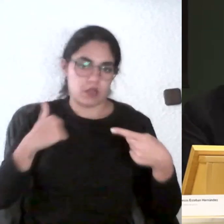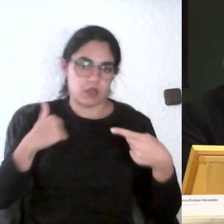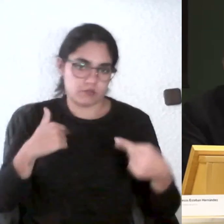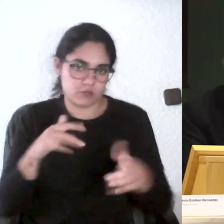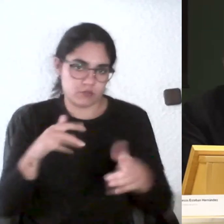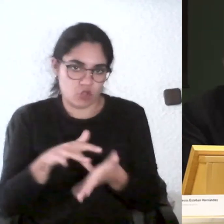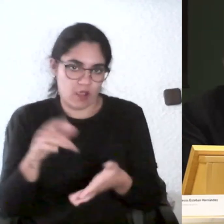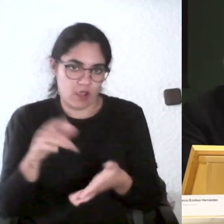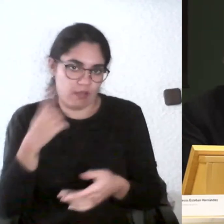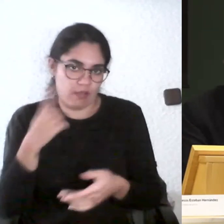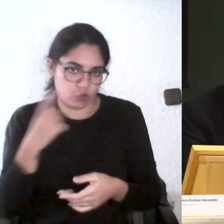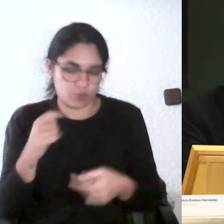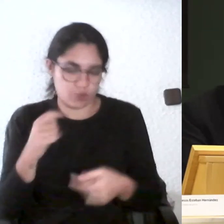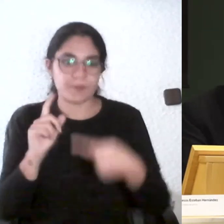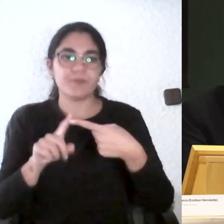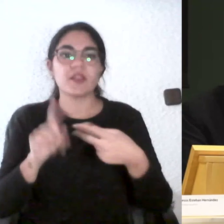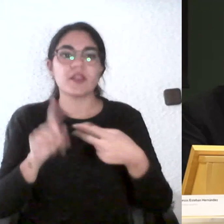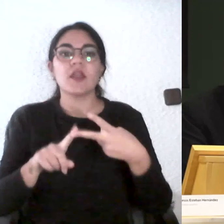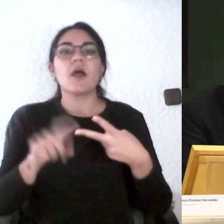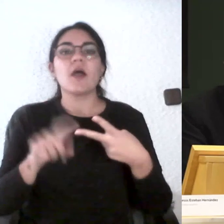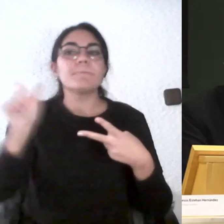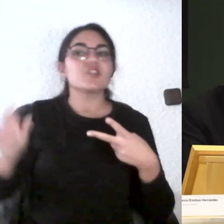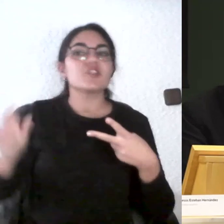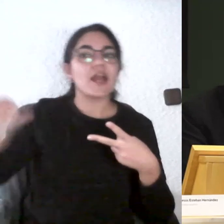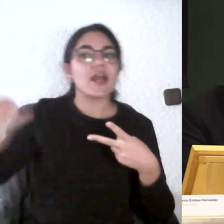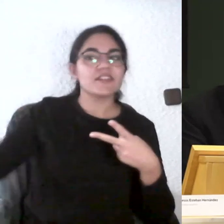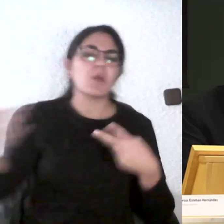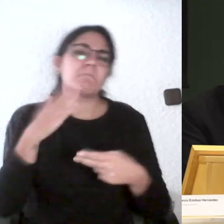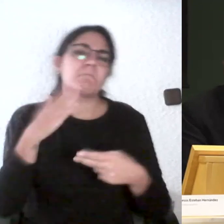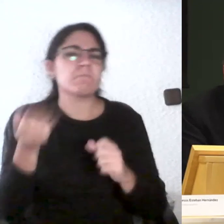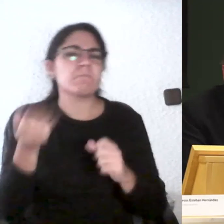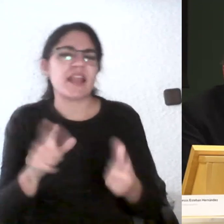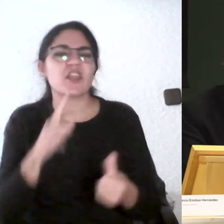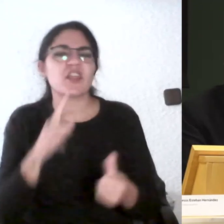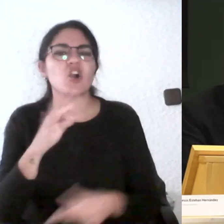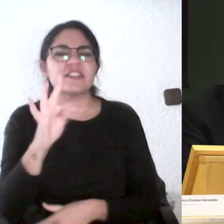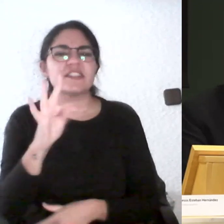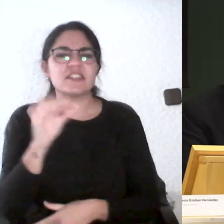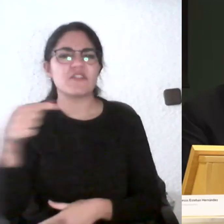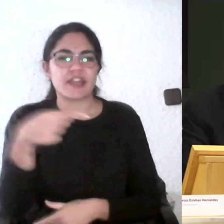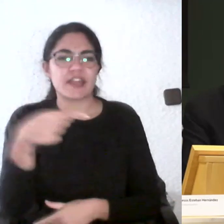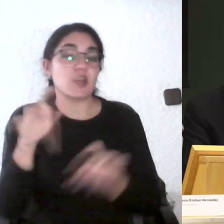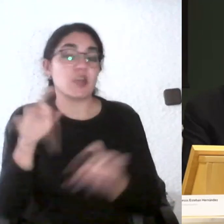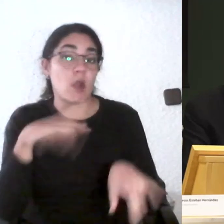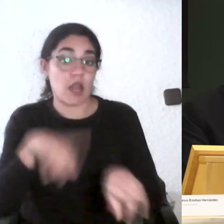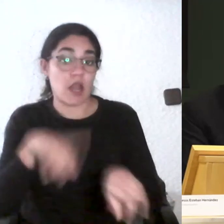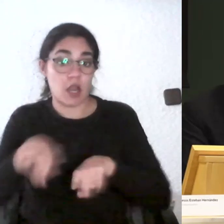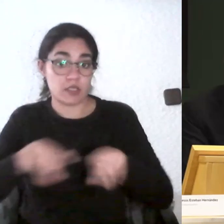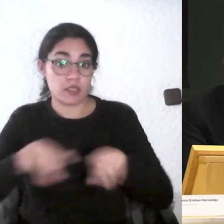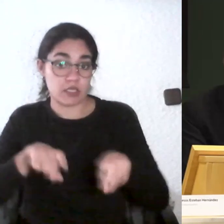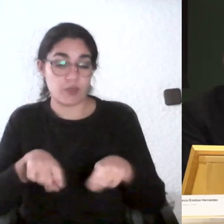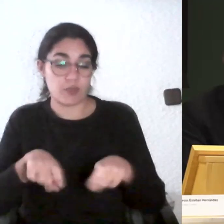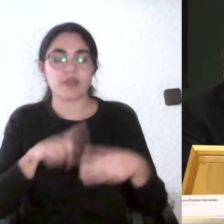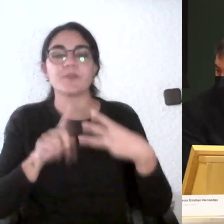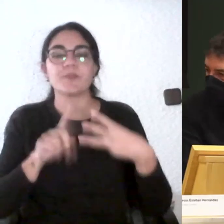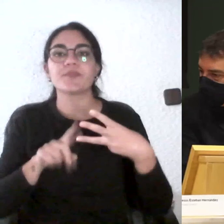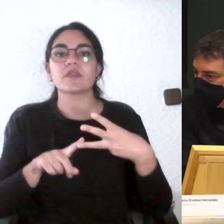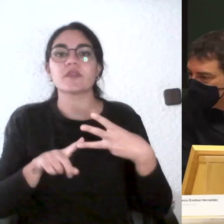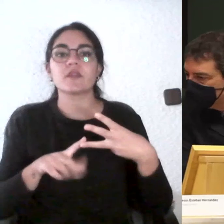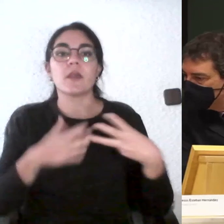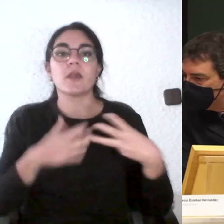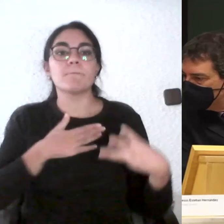¿alguien externo estilo TFG? ¿o estilo EVAU? ¿el propio alumno?